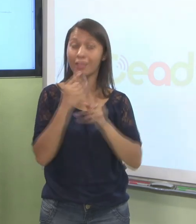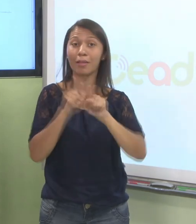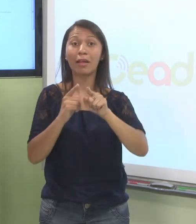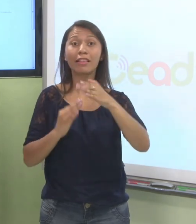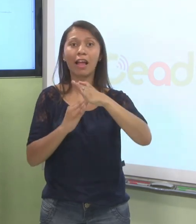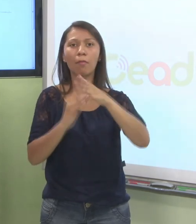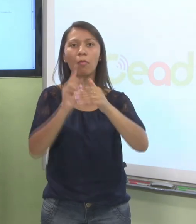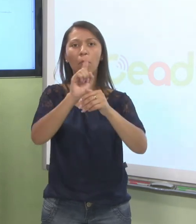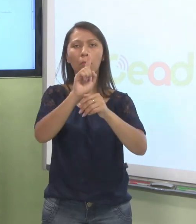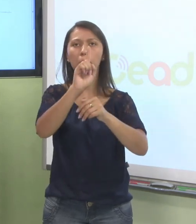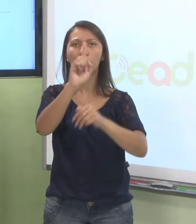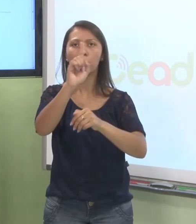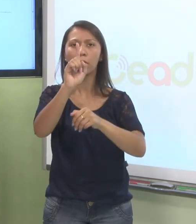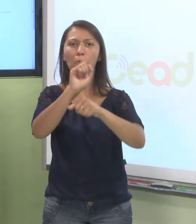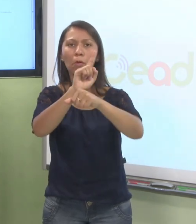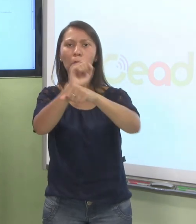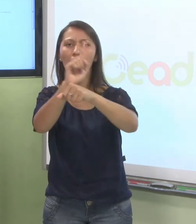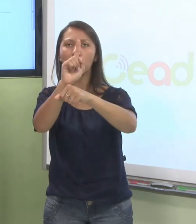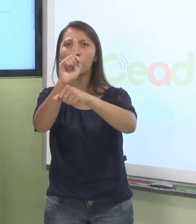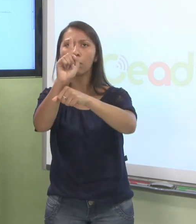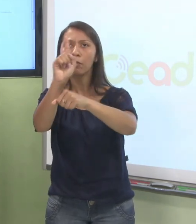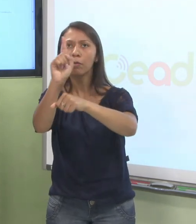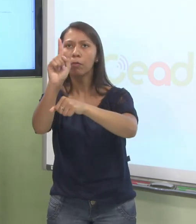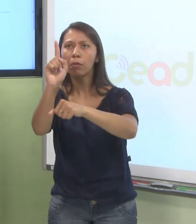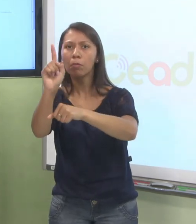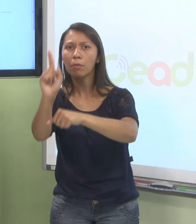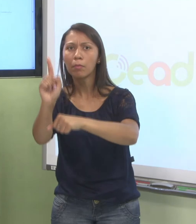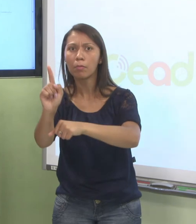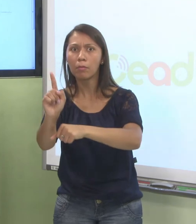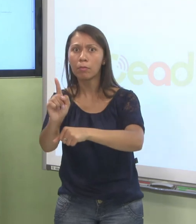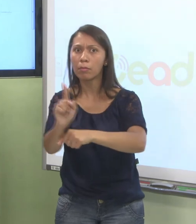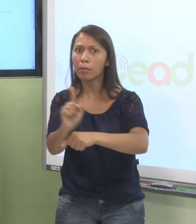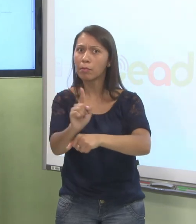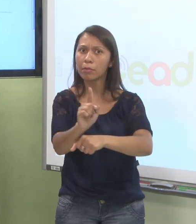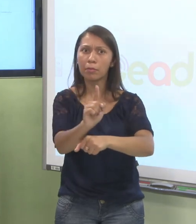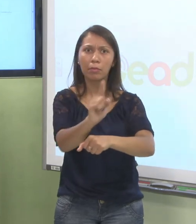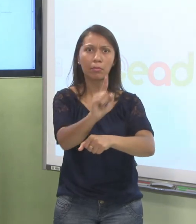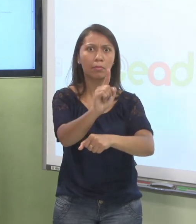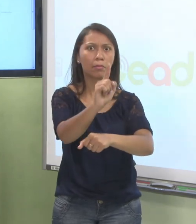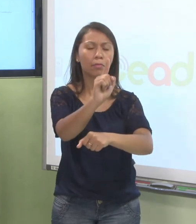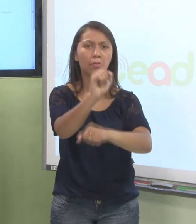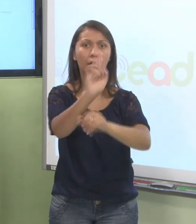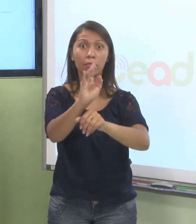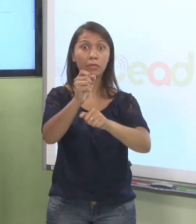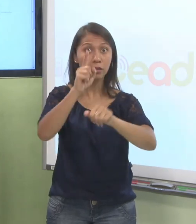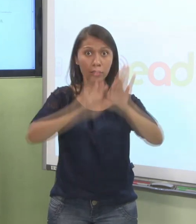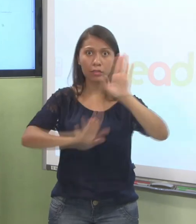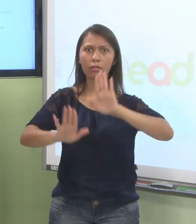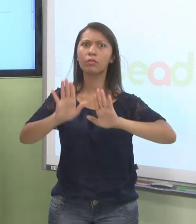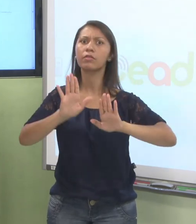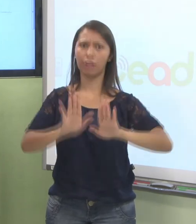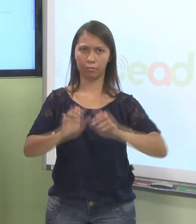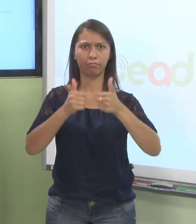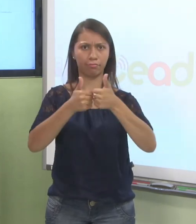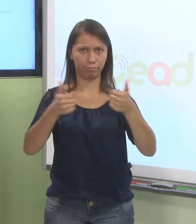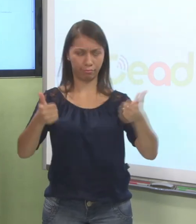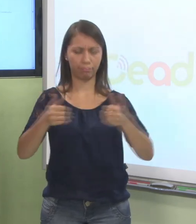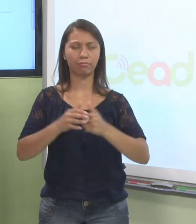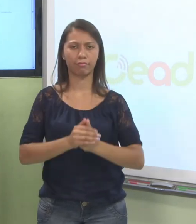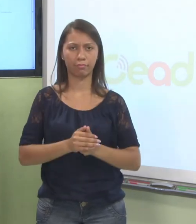da sua avaliação online. Então, tenha certeza na hora de clicar. Eu vou responder essa atividade aqui. Vamos lá. Tentar responder